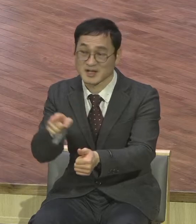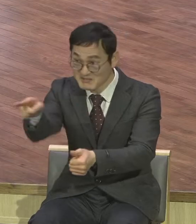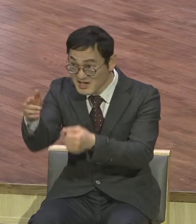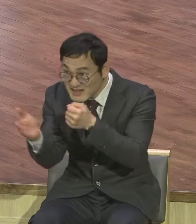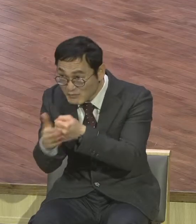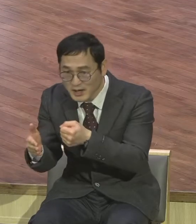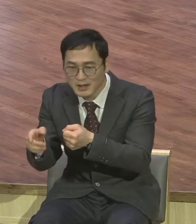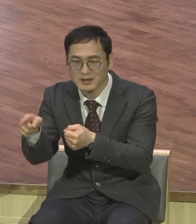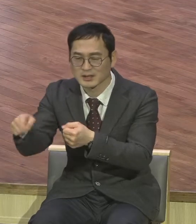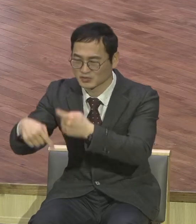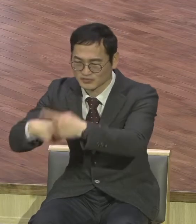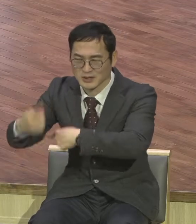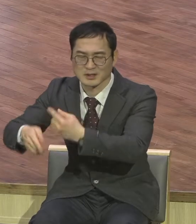때문에 실족하는 것